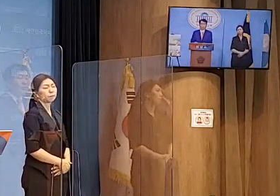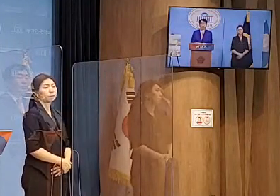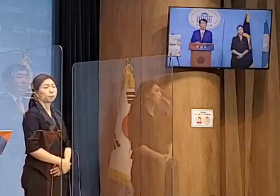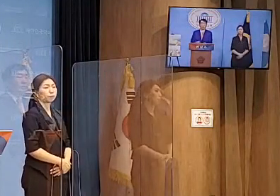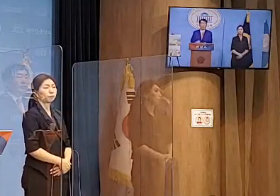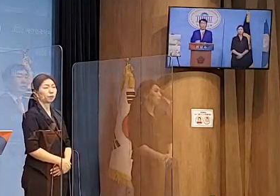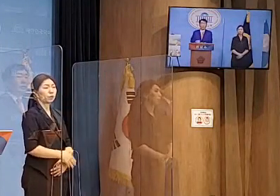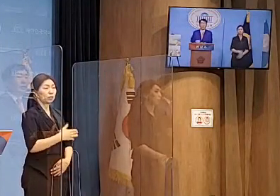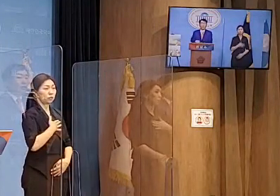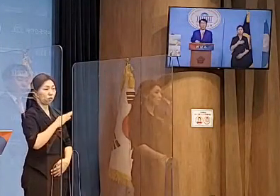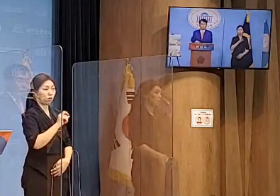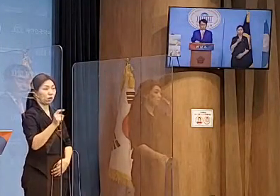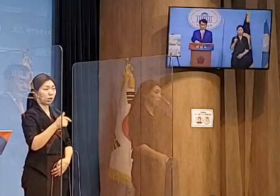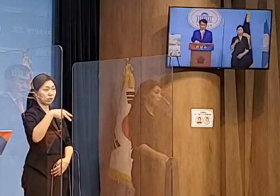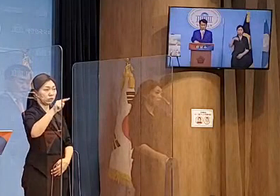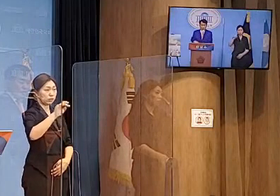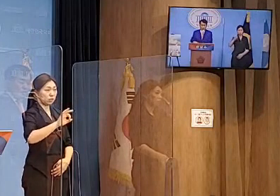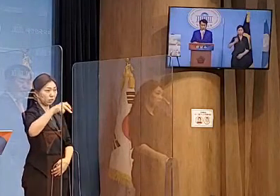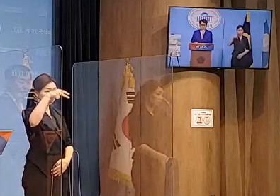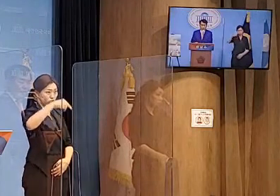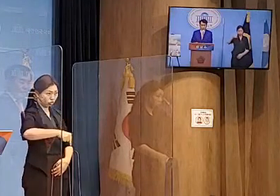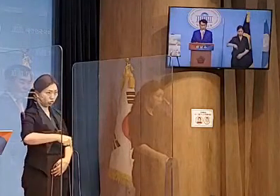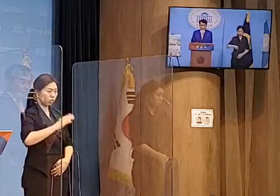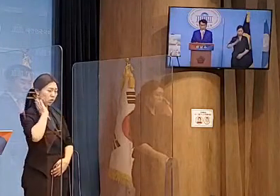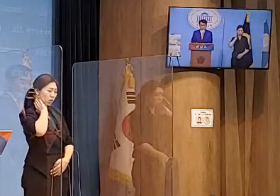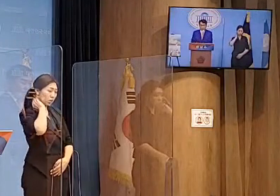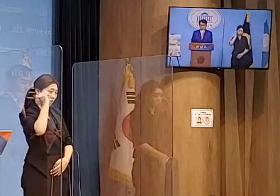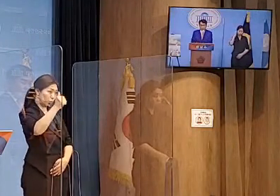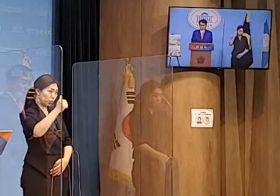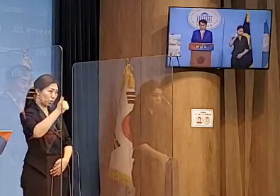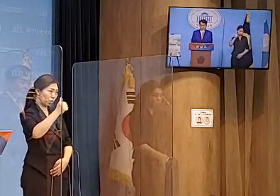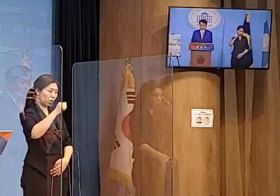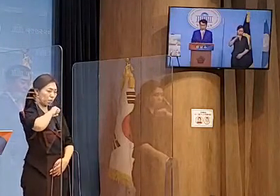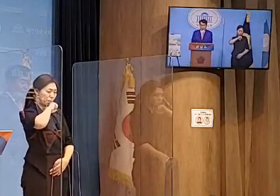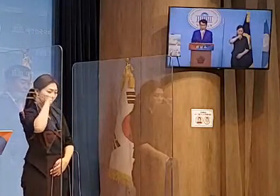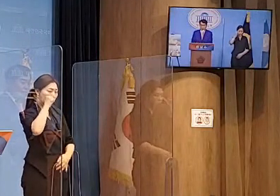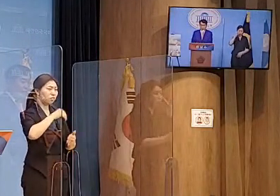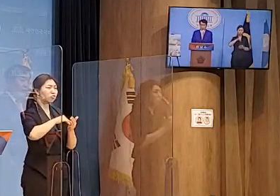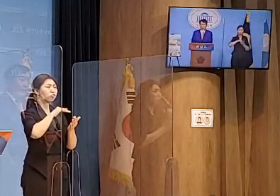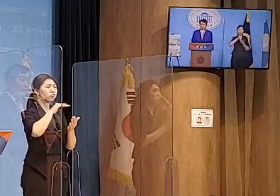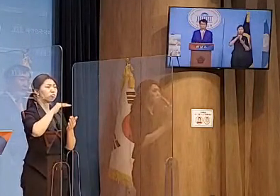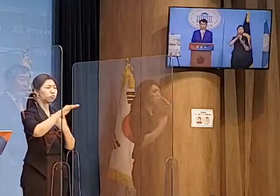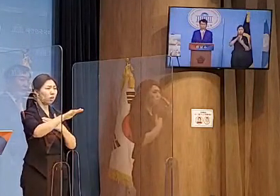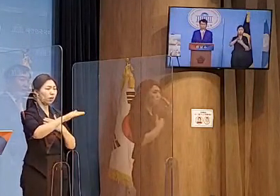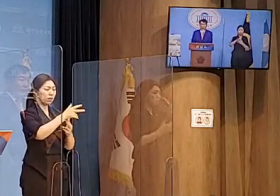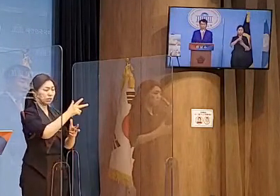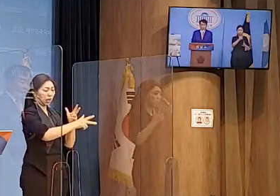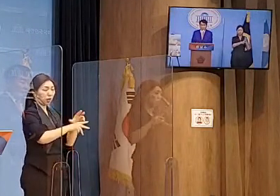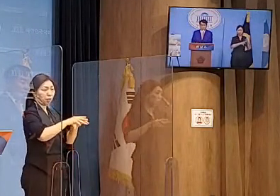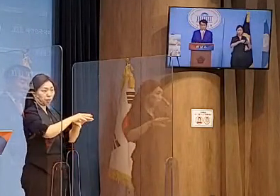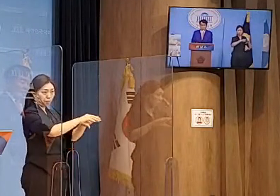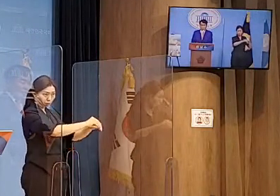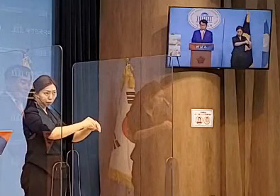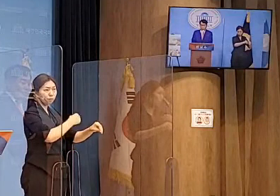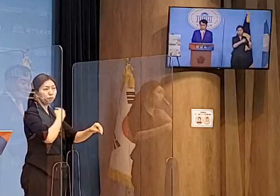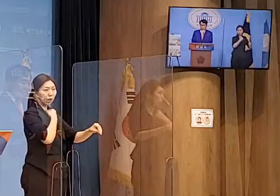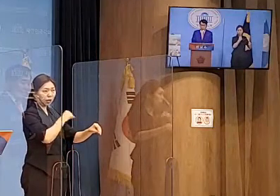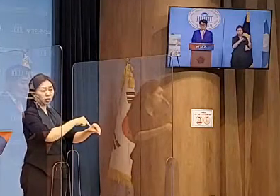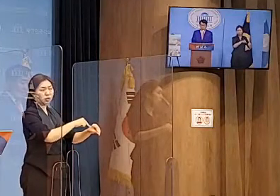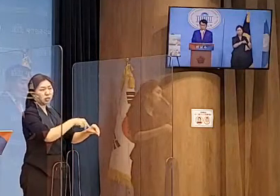안상수는 대통령 당선 즉시 사업 진행이 중단된 신환월